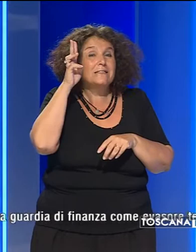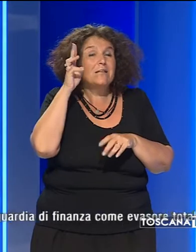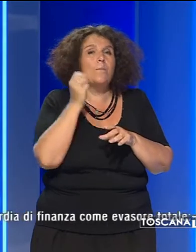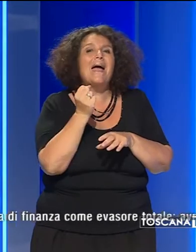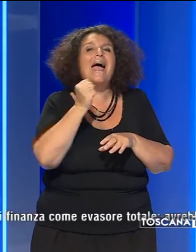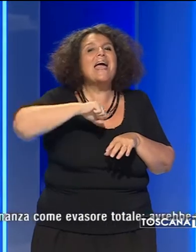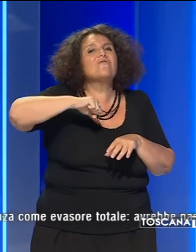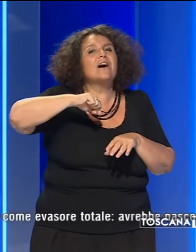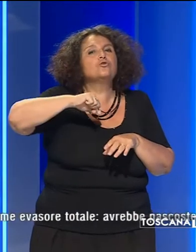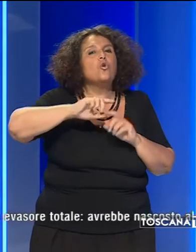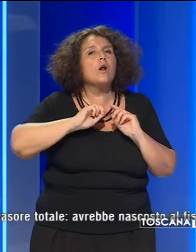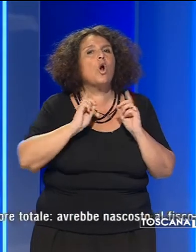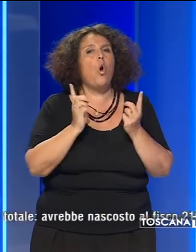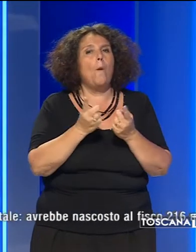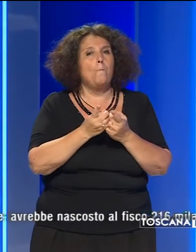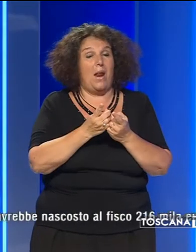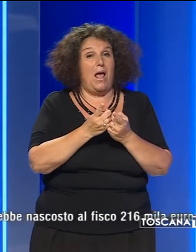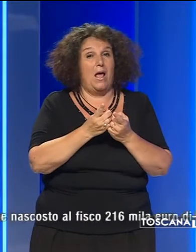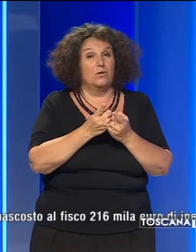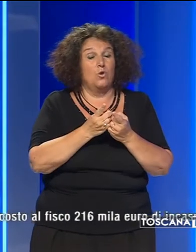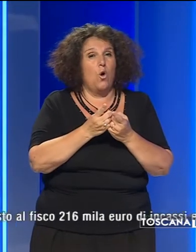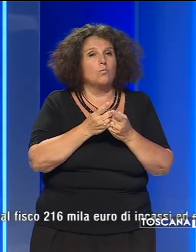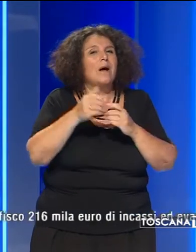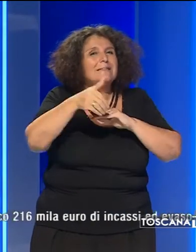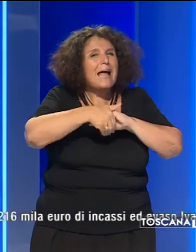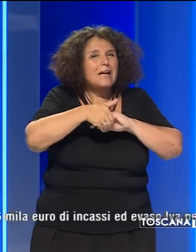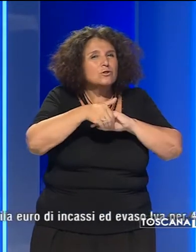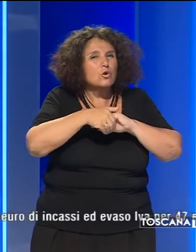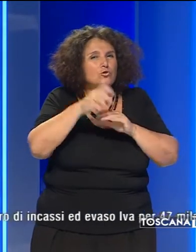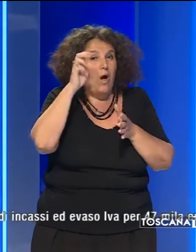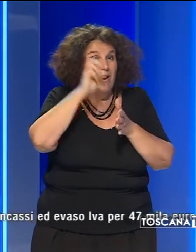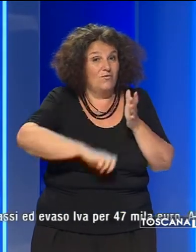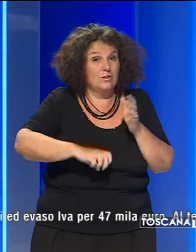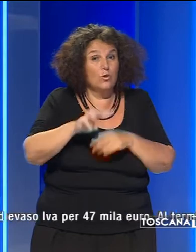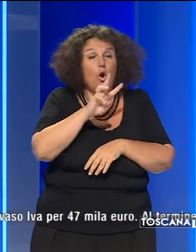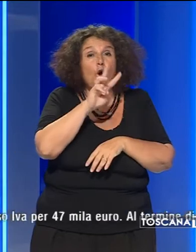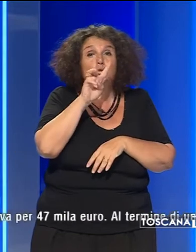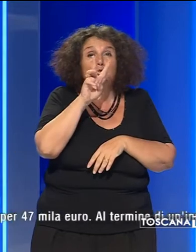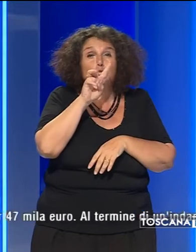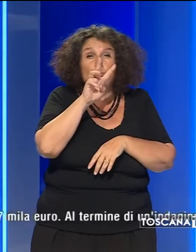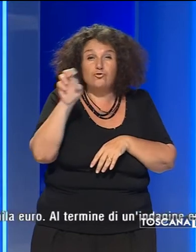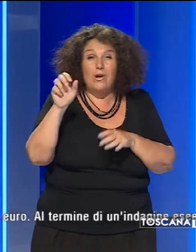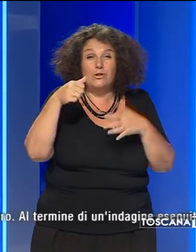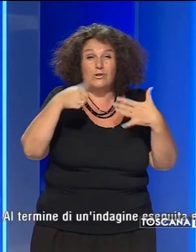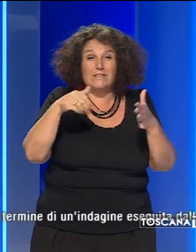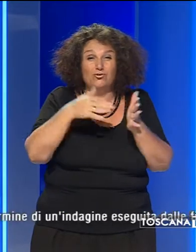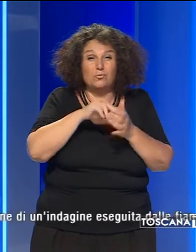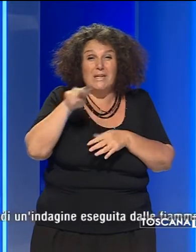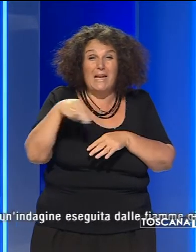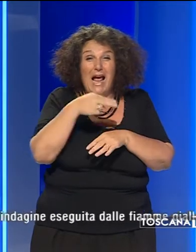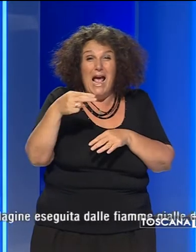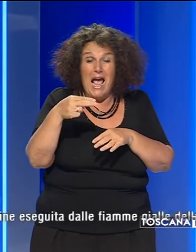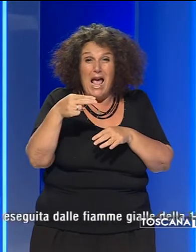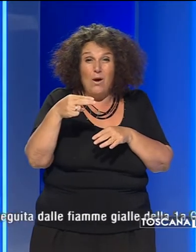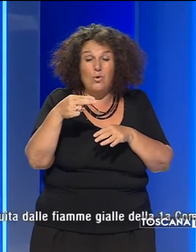evasore totale. Avrebbe nascosto al fisco 216 mila euro di incassi ed